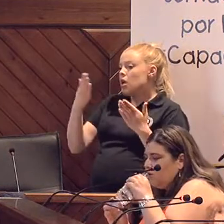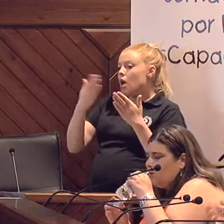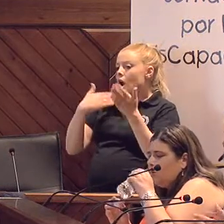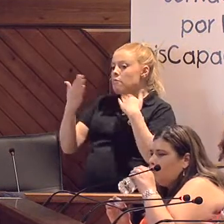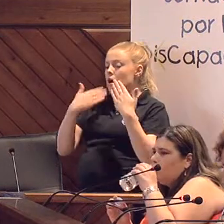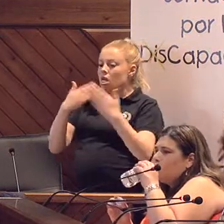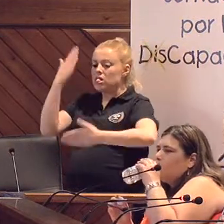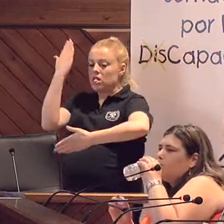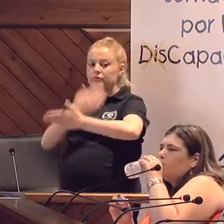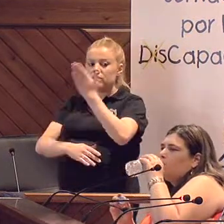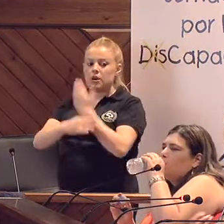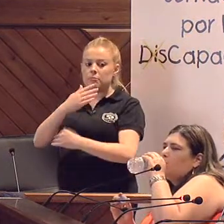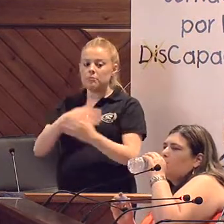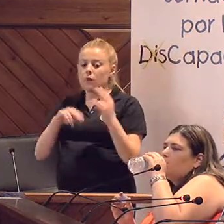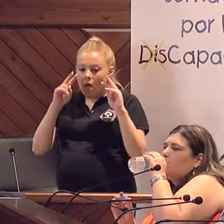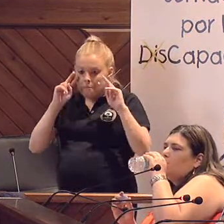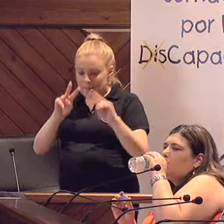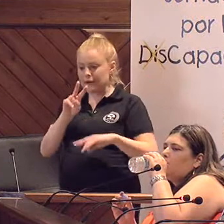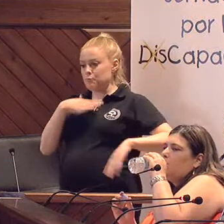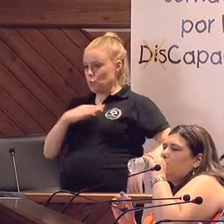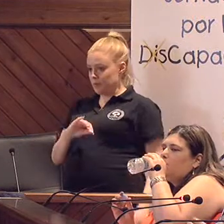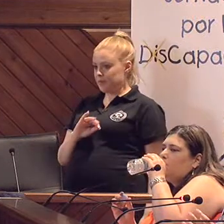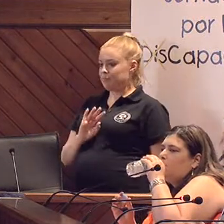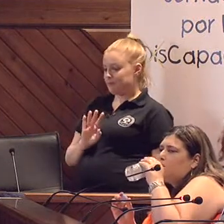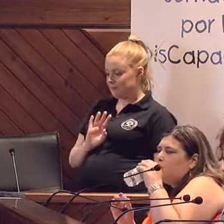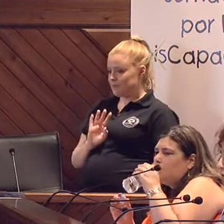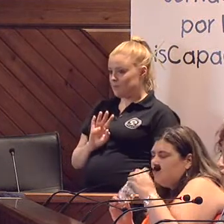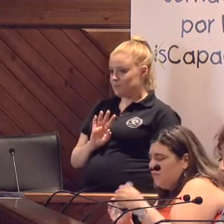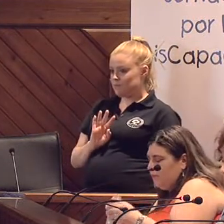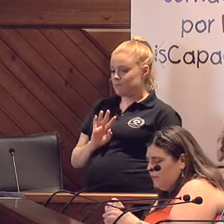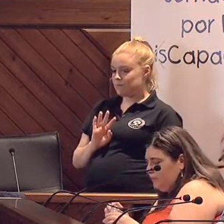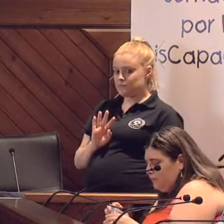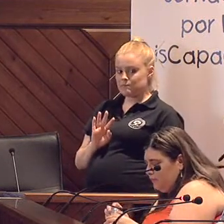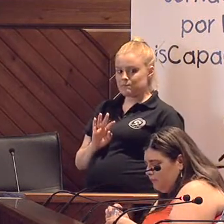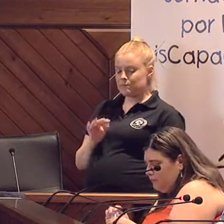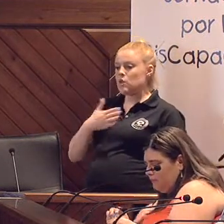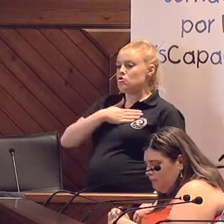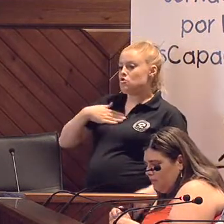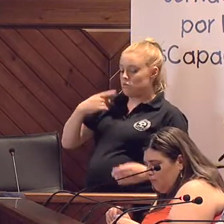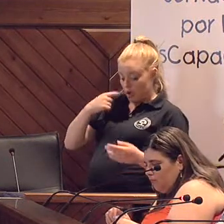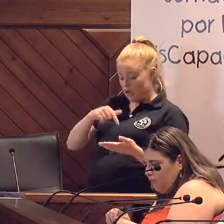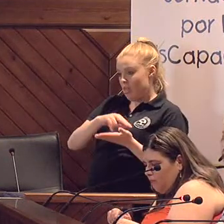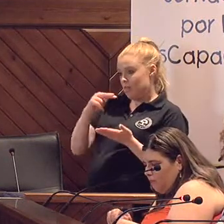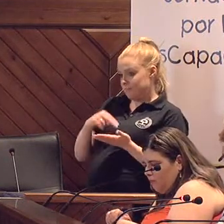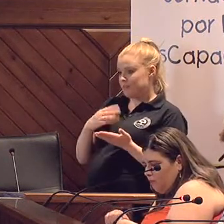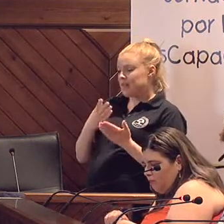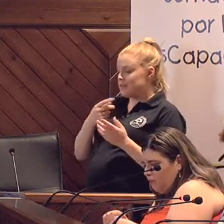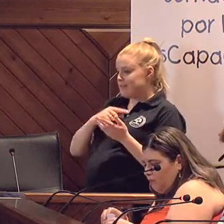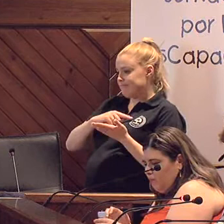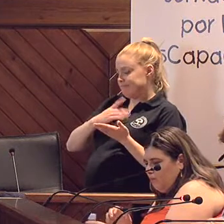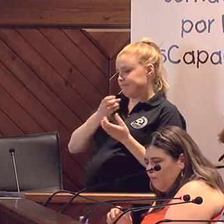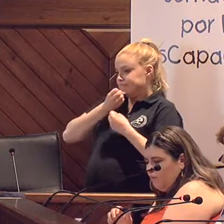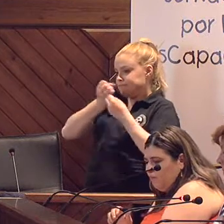tienen discapacidades, pero que son visibles. Con lo que nosotros hemos escrito aquí y hemos querido dar el mensaje,